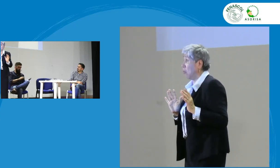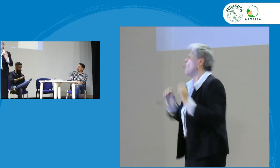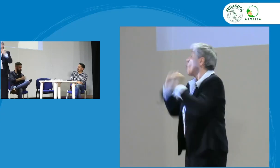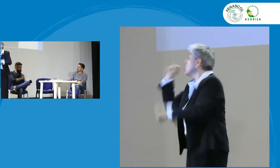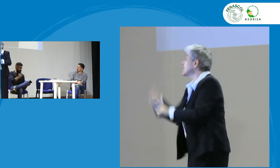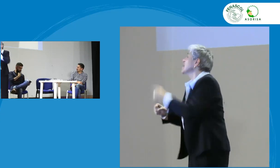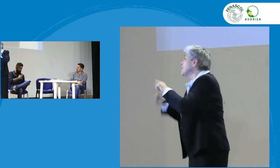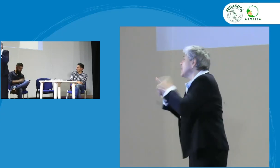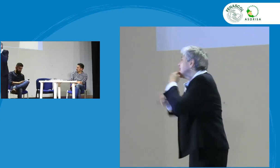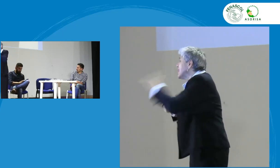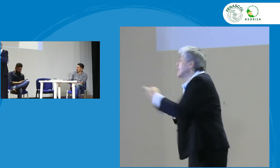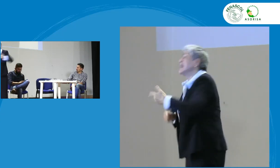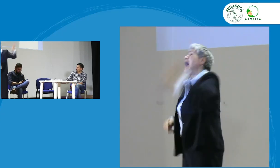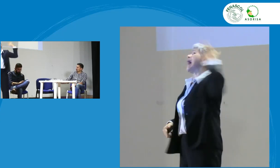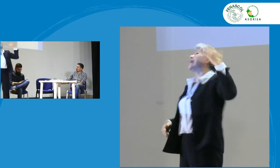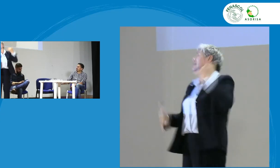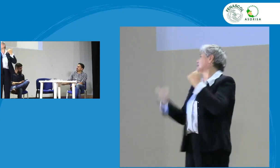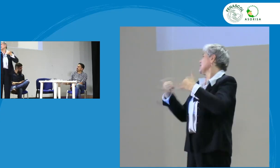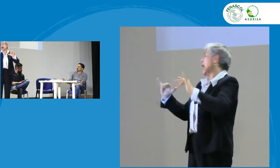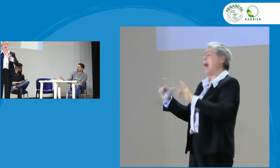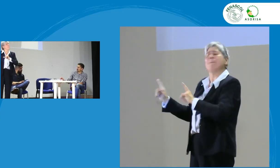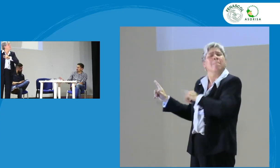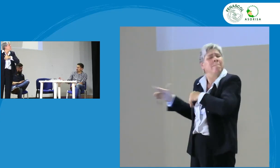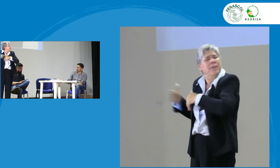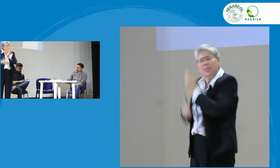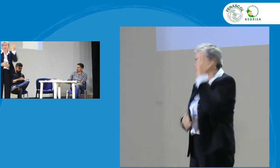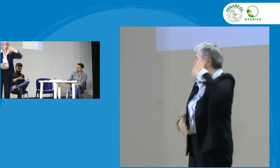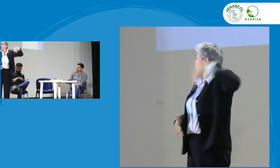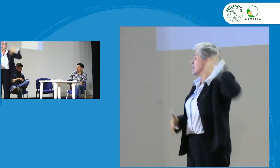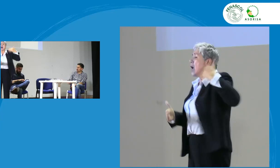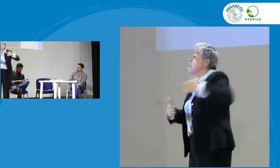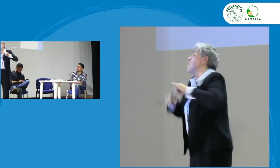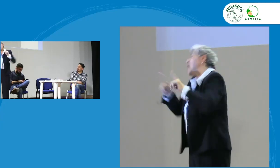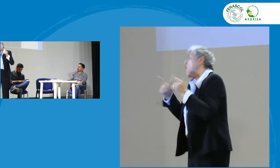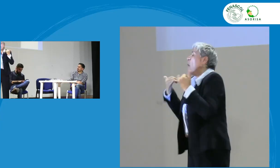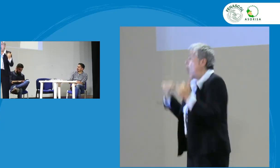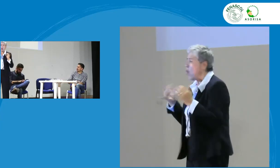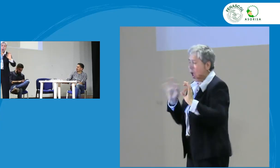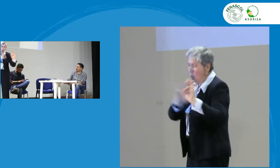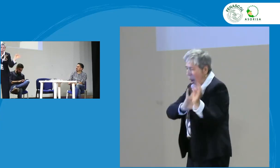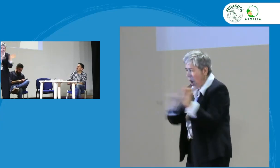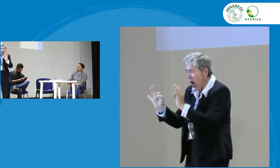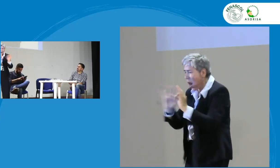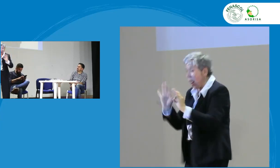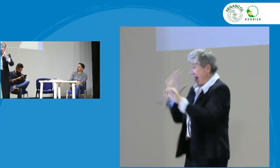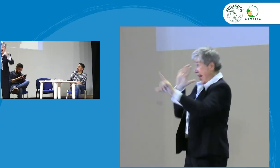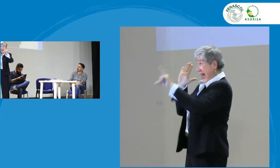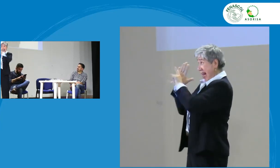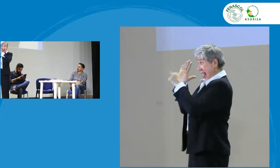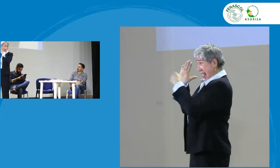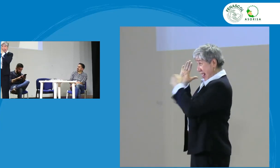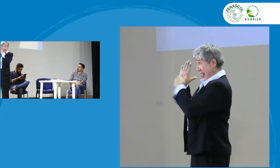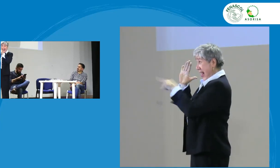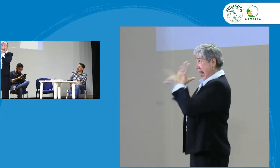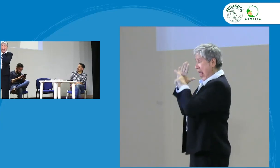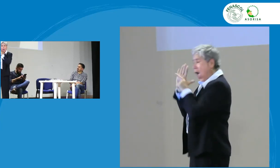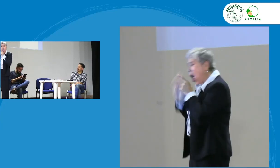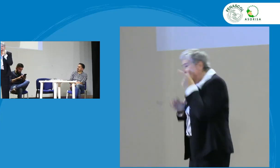que cuándo lo van a hacer y cuándo van a continuar claro que sí lleva mucho tiempo todas estas acciones pero debemos organizarnos